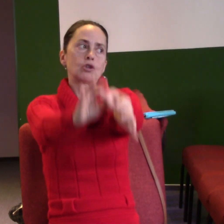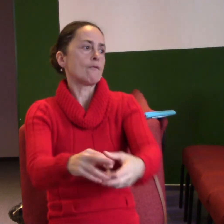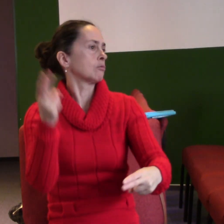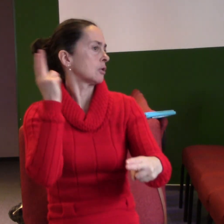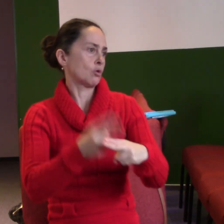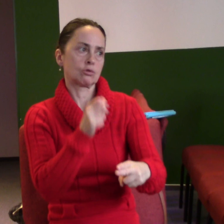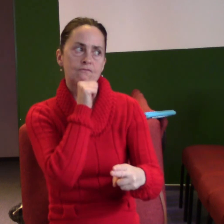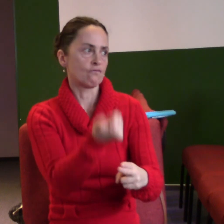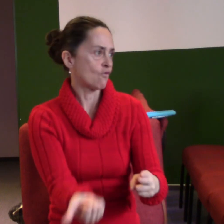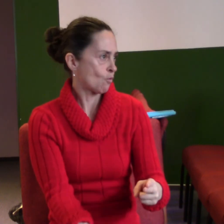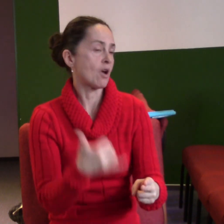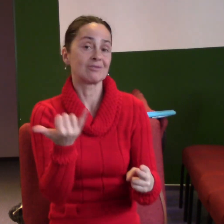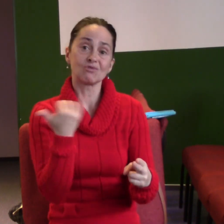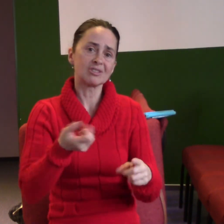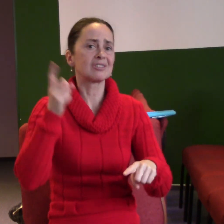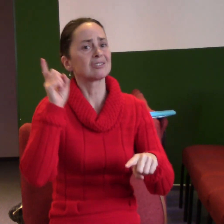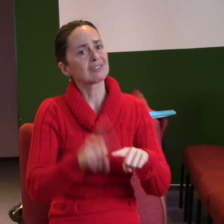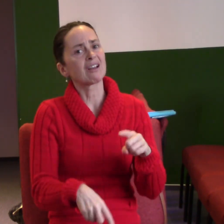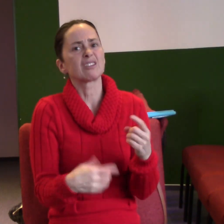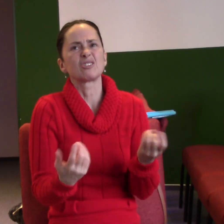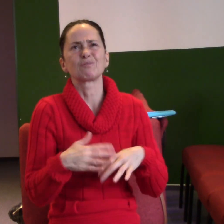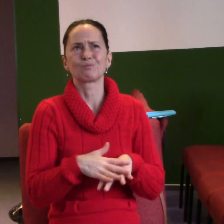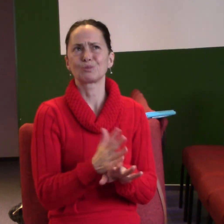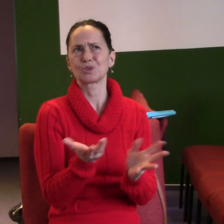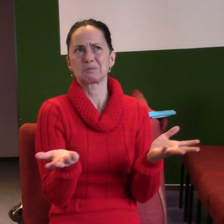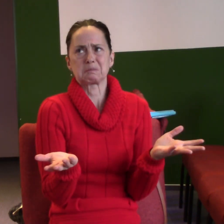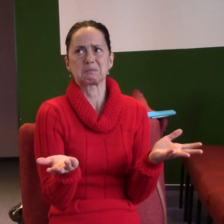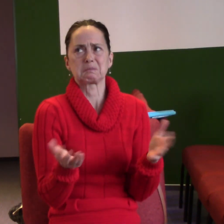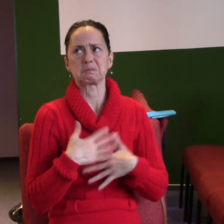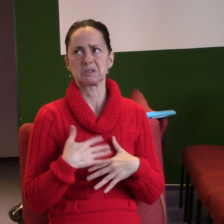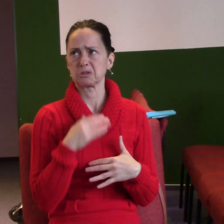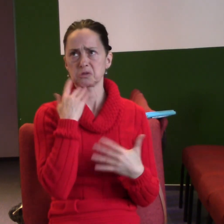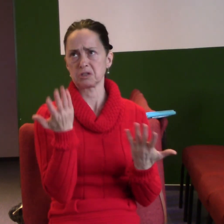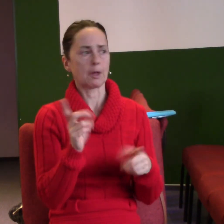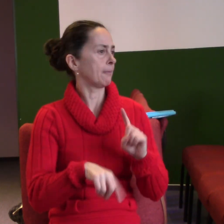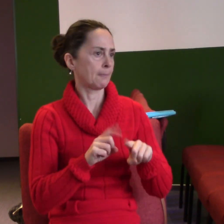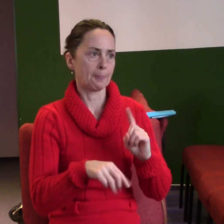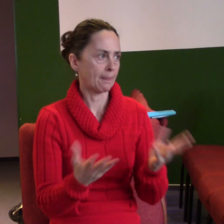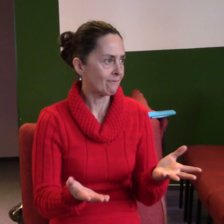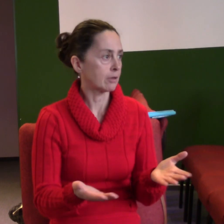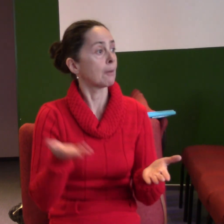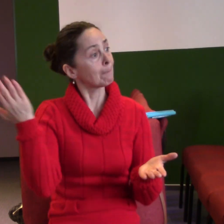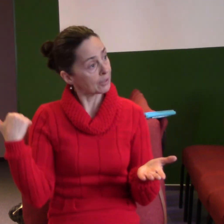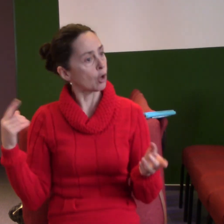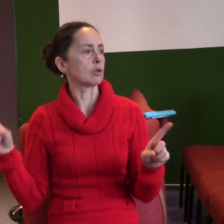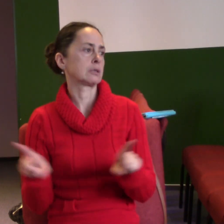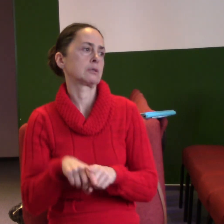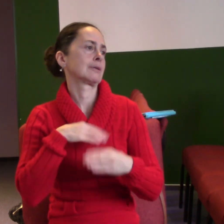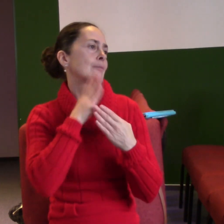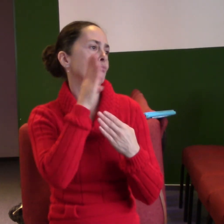Vždycky se nám může stát, že máme poci, že to nemáme. To nevadí. Bylo to a bude to. A nabízí